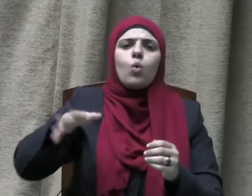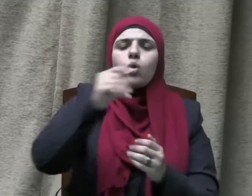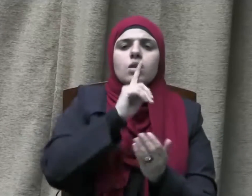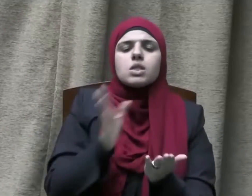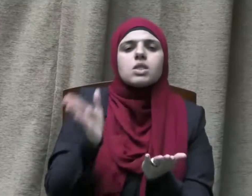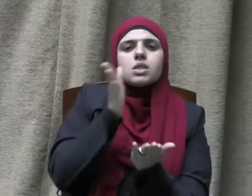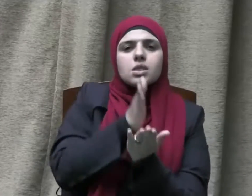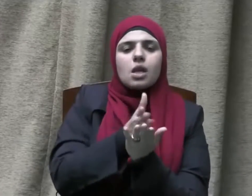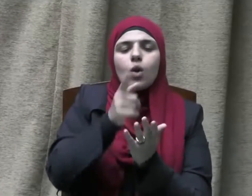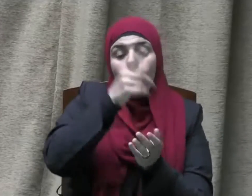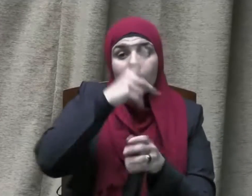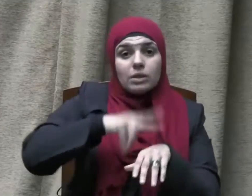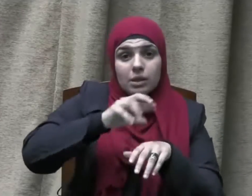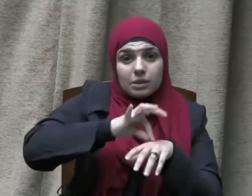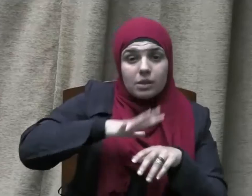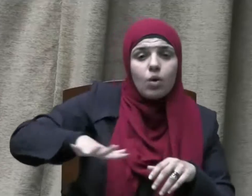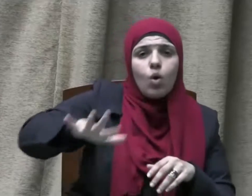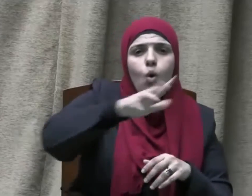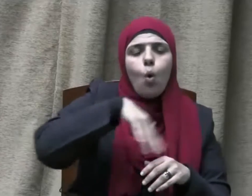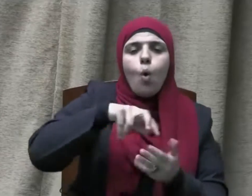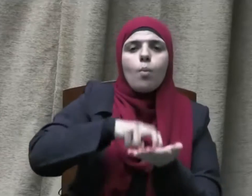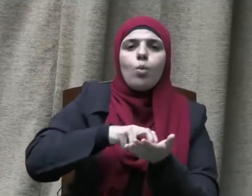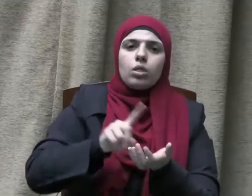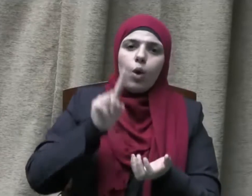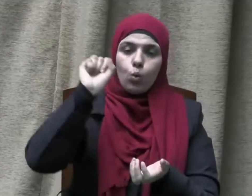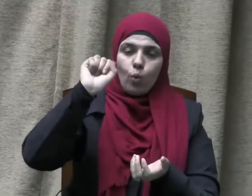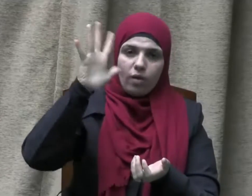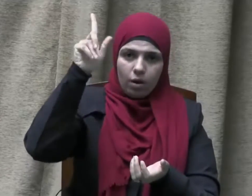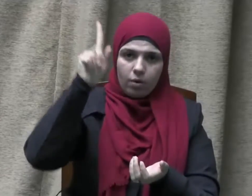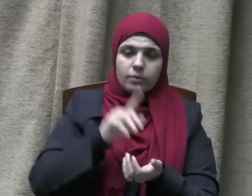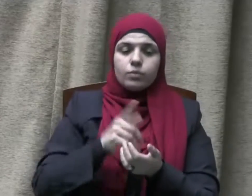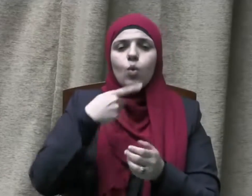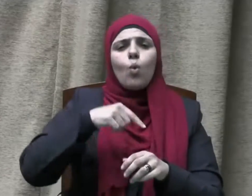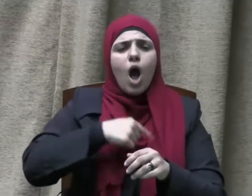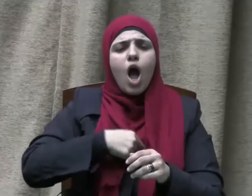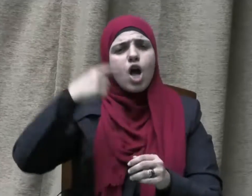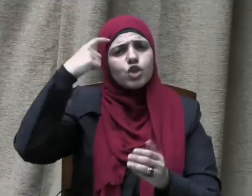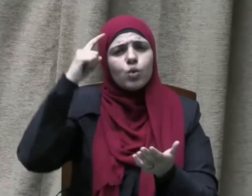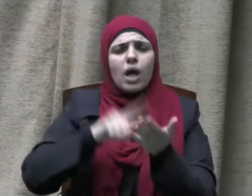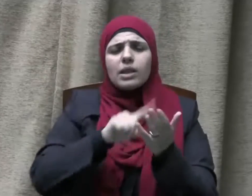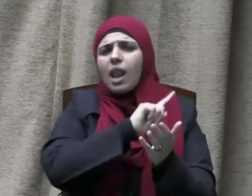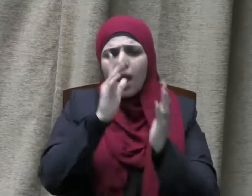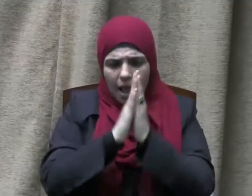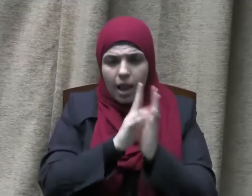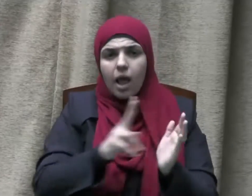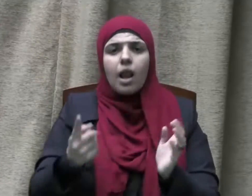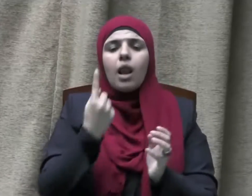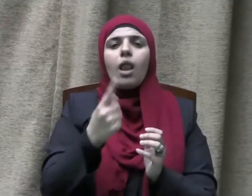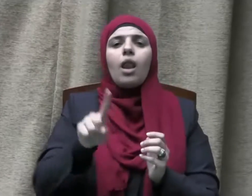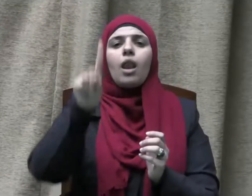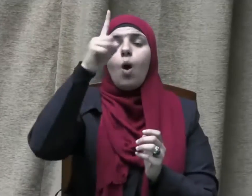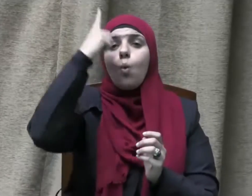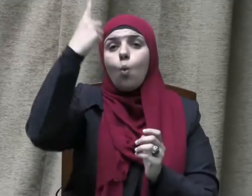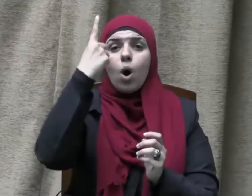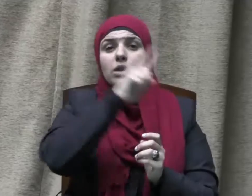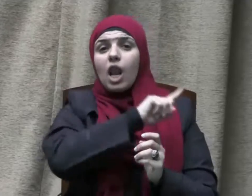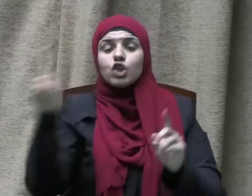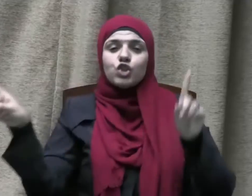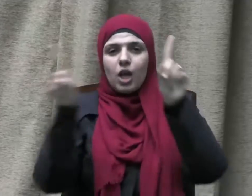وأولئك هم المتقون وأشهد أن لا إله إلا الله وحده لا شريك